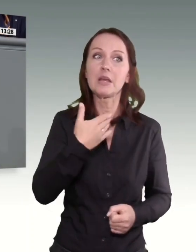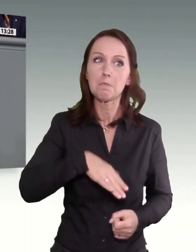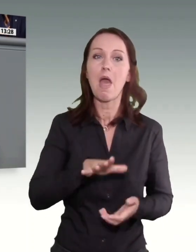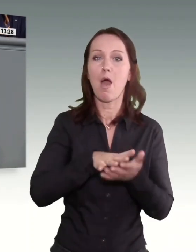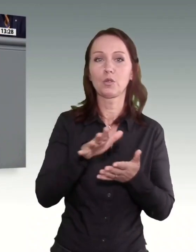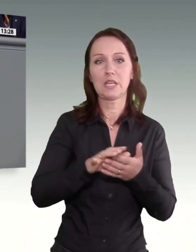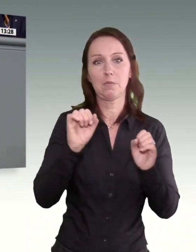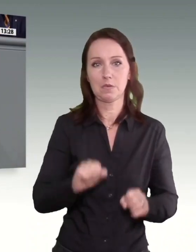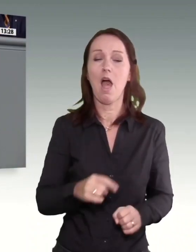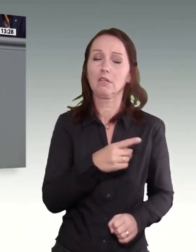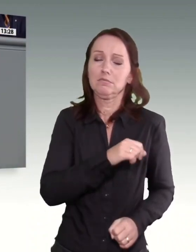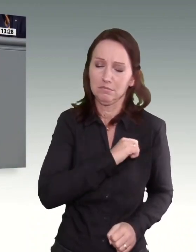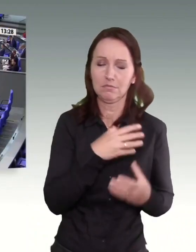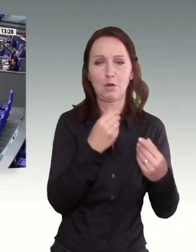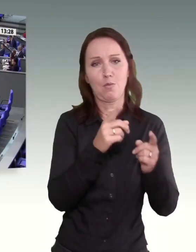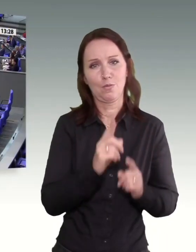verdient.